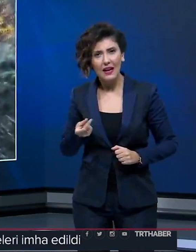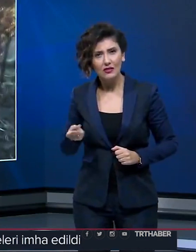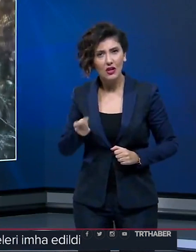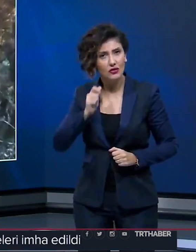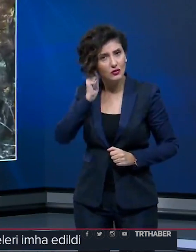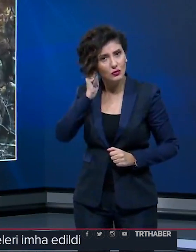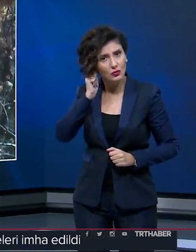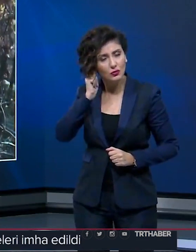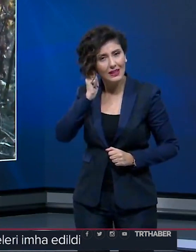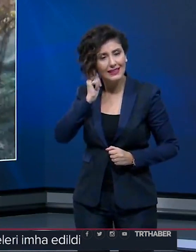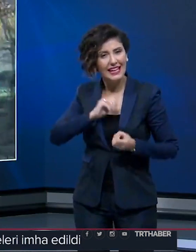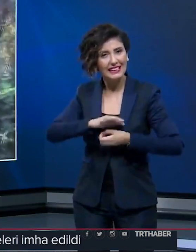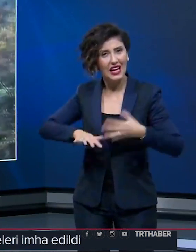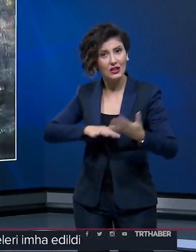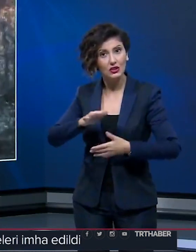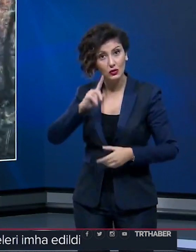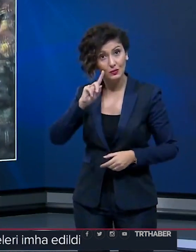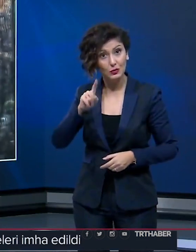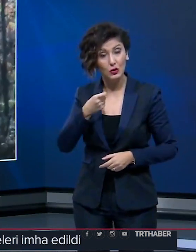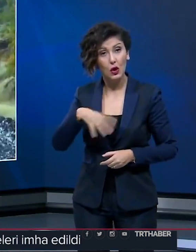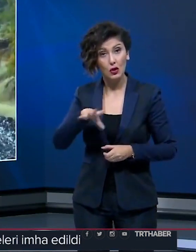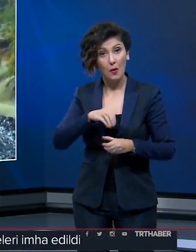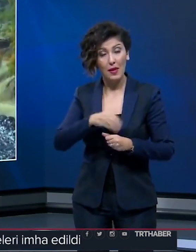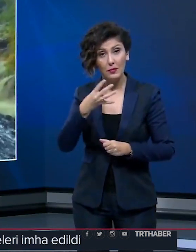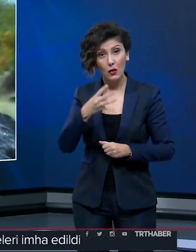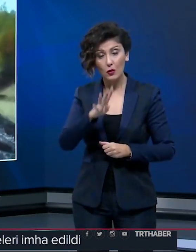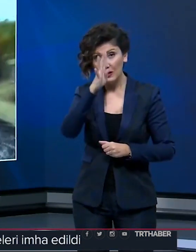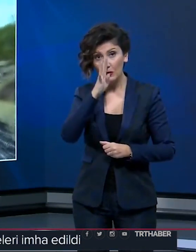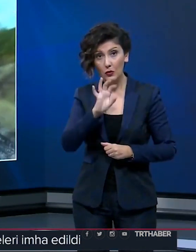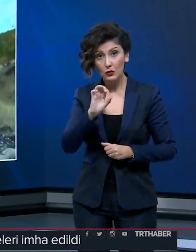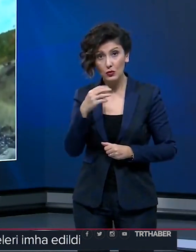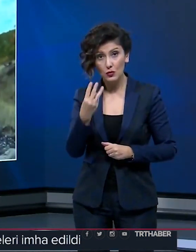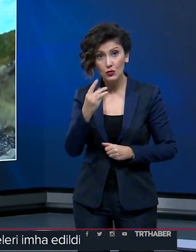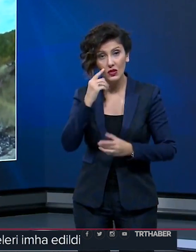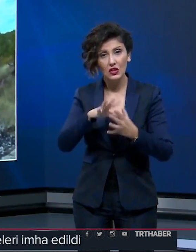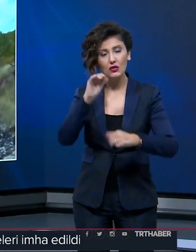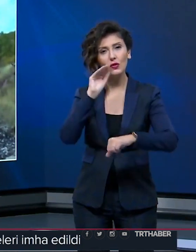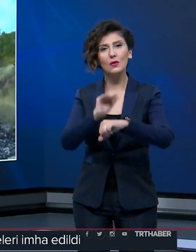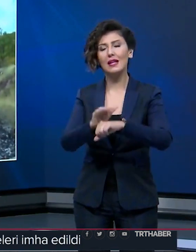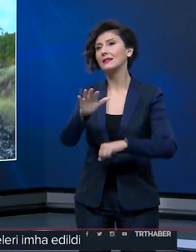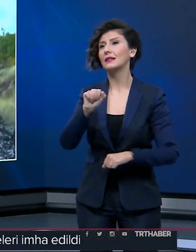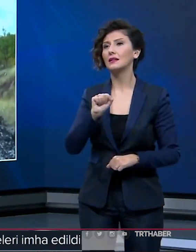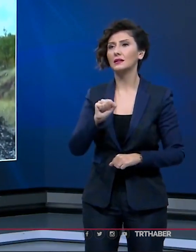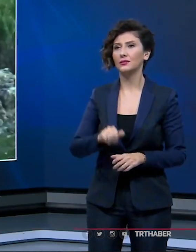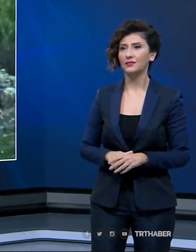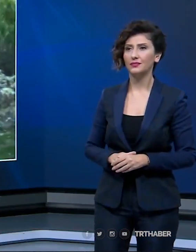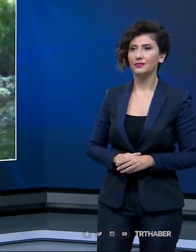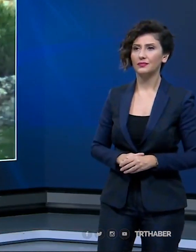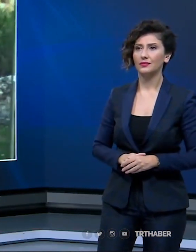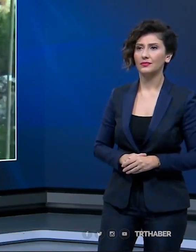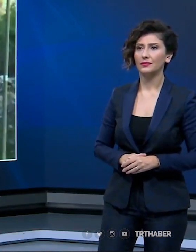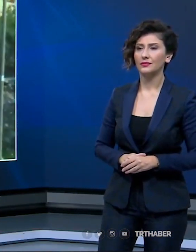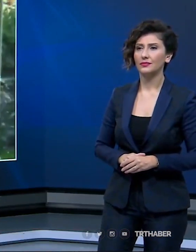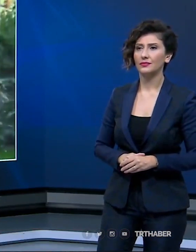uyuşturucu ve kaçakçılık suçlarına karıştığı tespit edilen toplam 4.403 kişi gözaltına alındı.